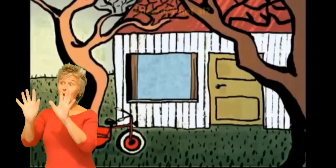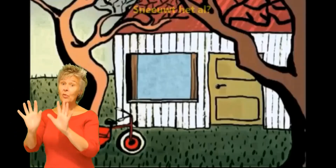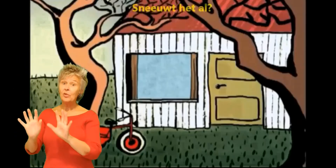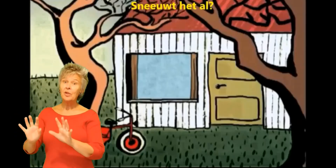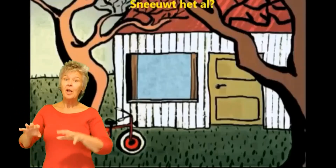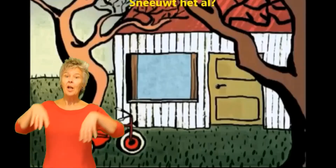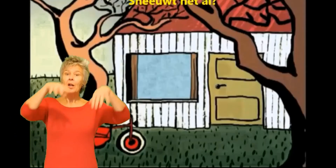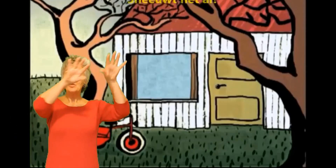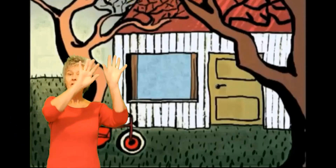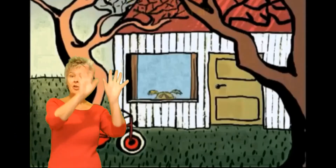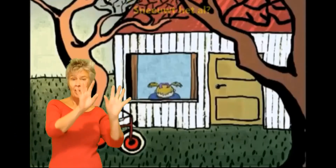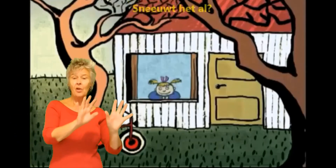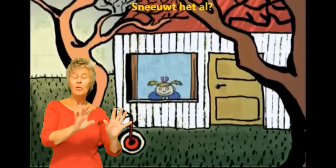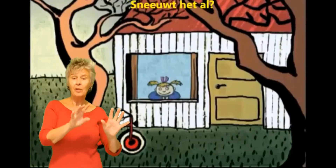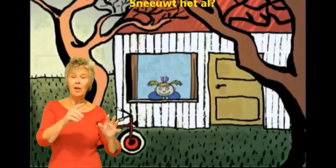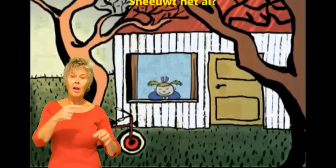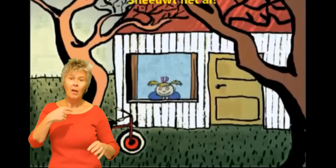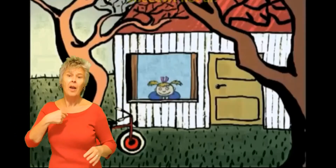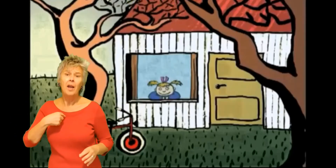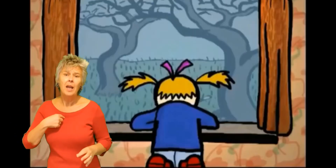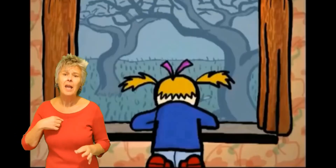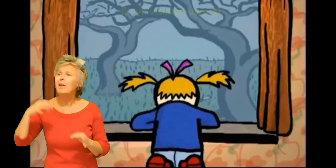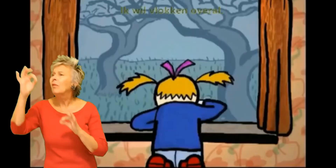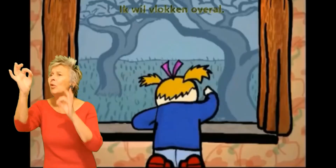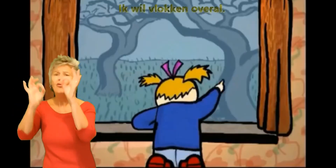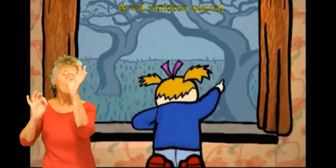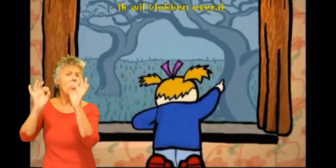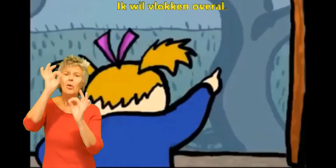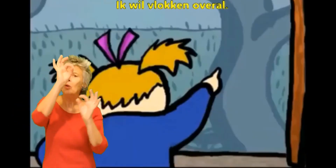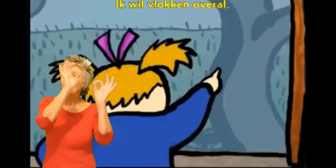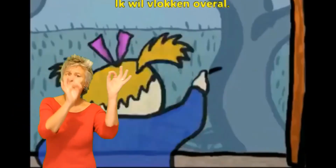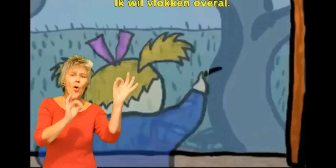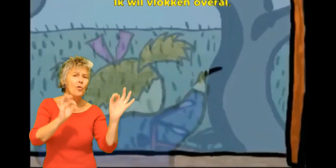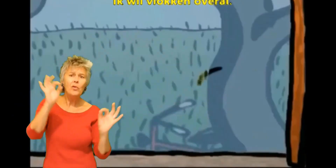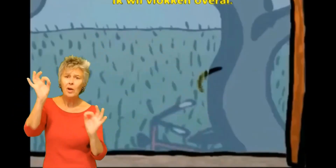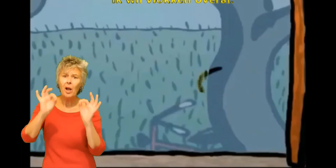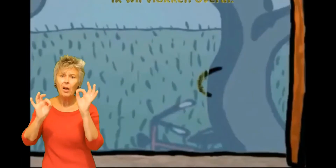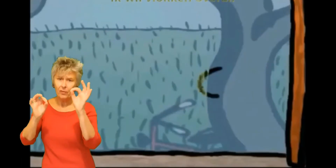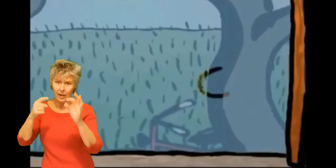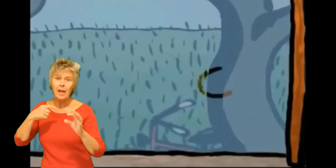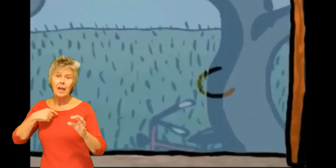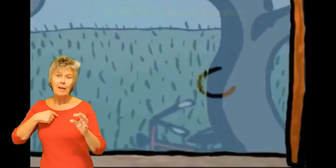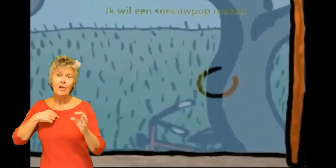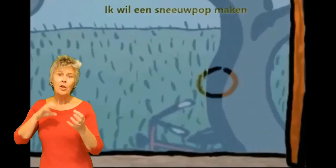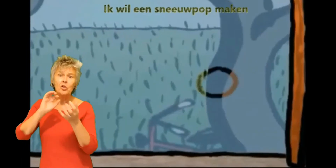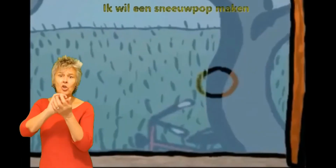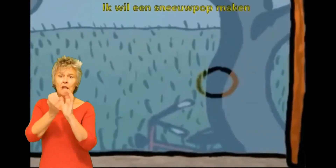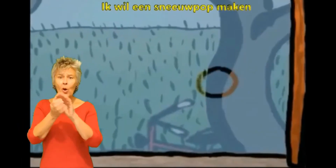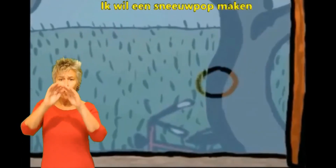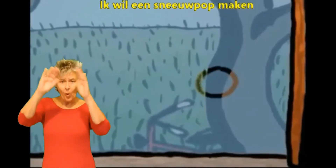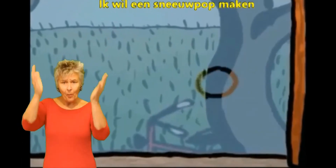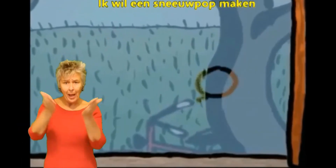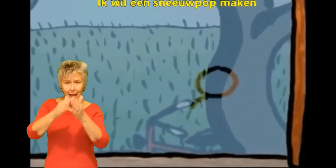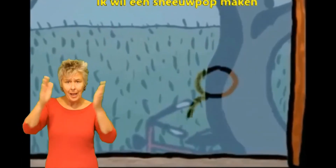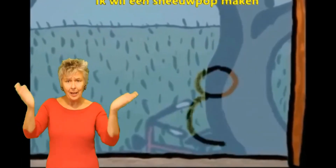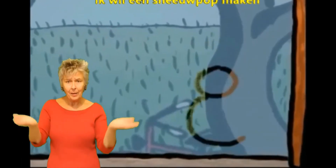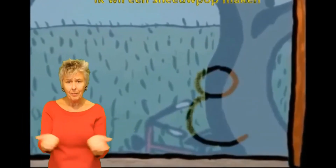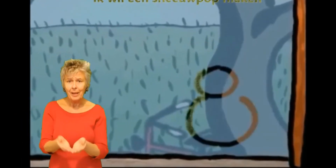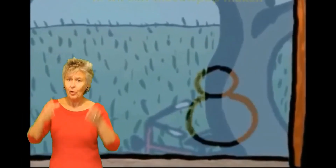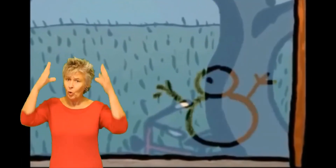Sneeuwtendal Ik wil vlokken overal Ik wil een sneeuwpop maken Met een